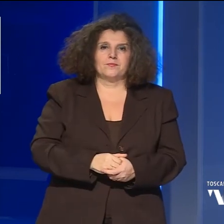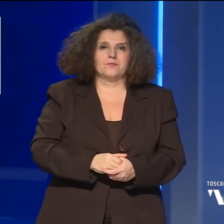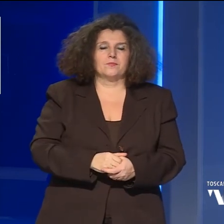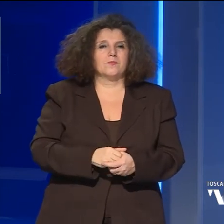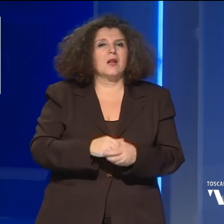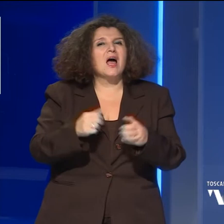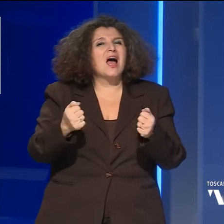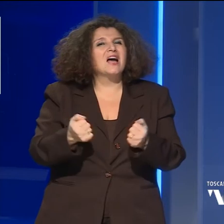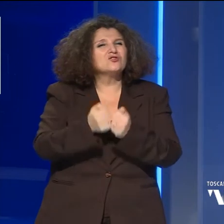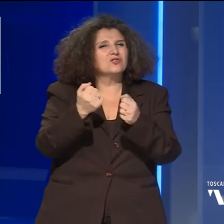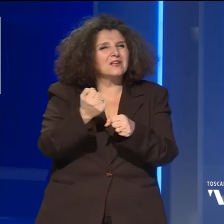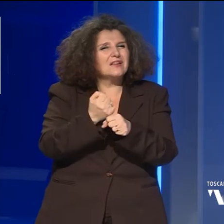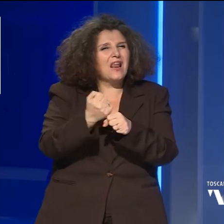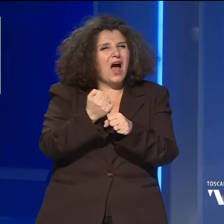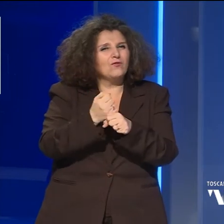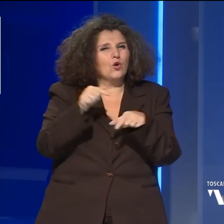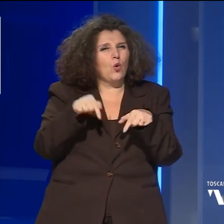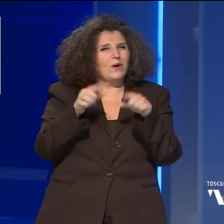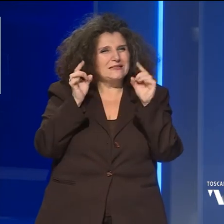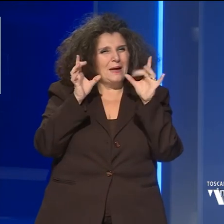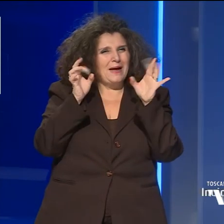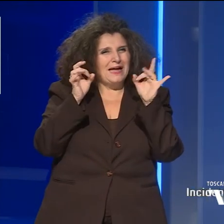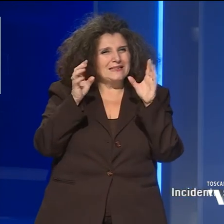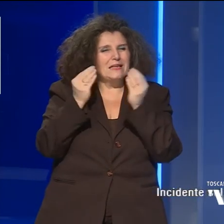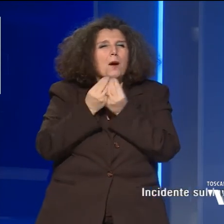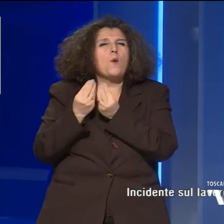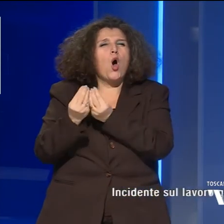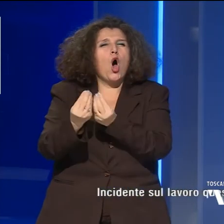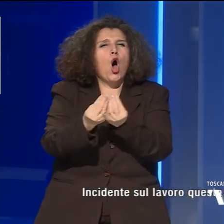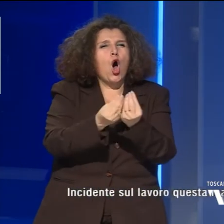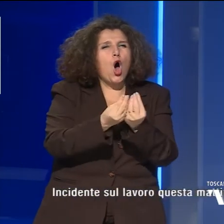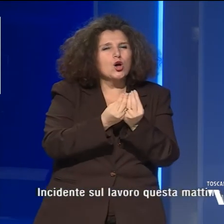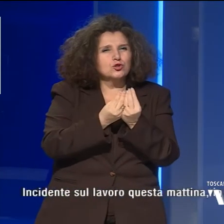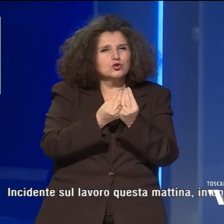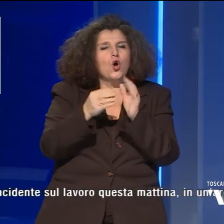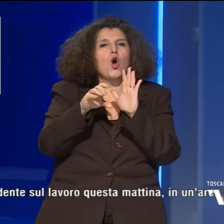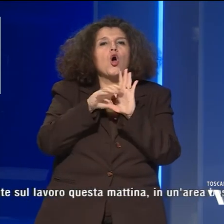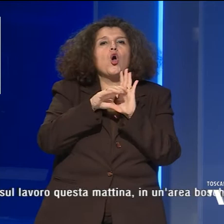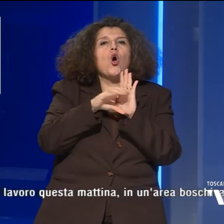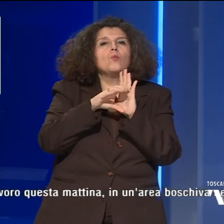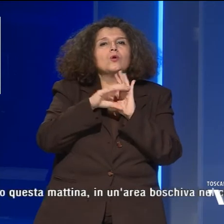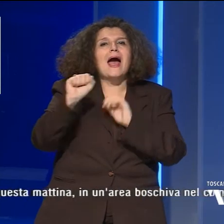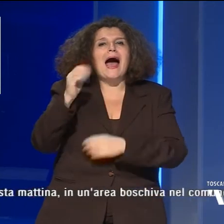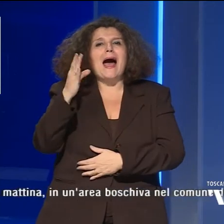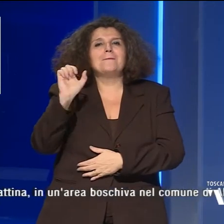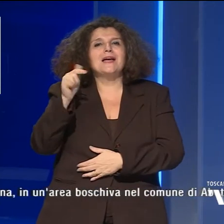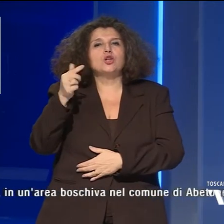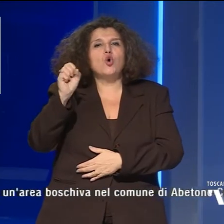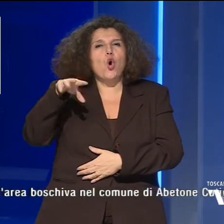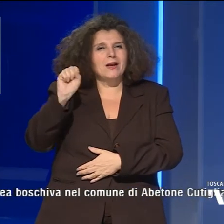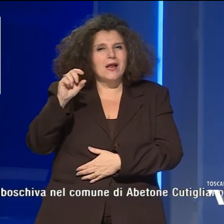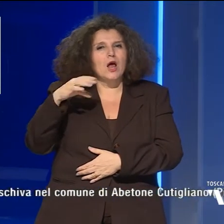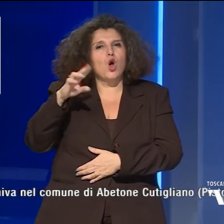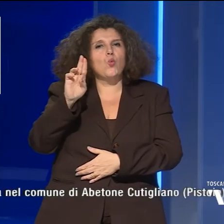Incidente sul lavoro questa mattina in un'area boschiva nel comune di Abetone Cutigliano. Siamo in